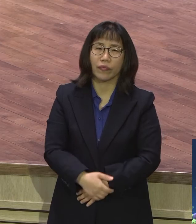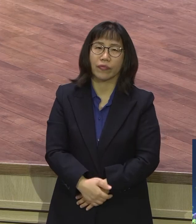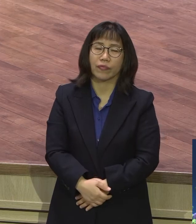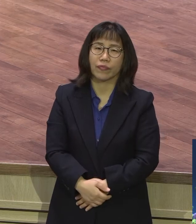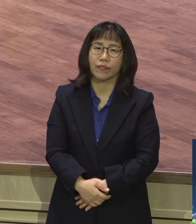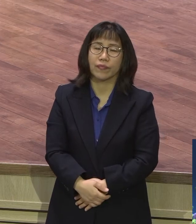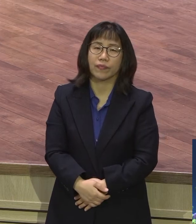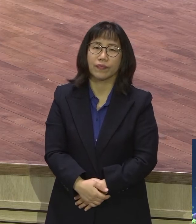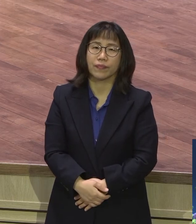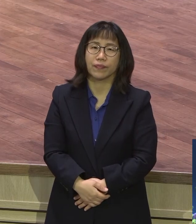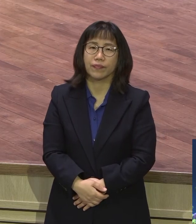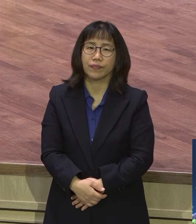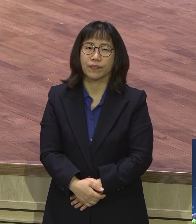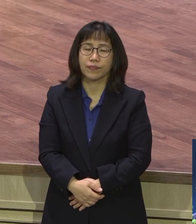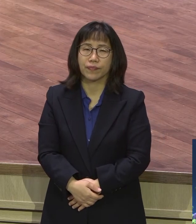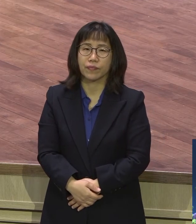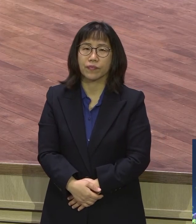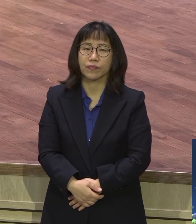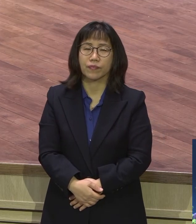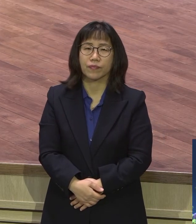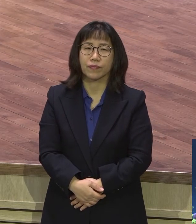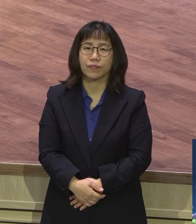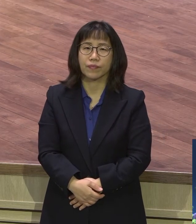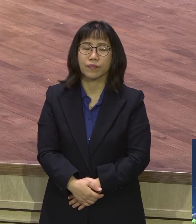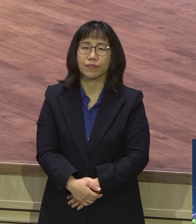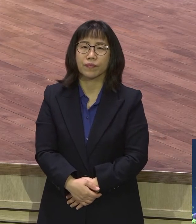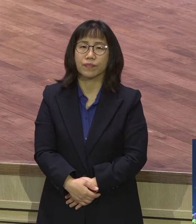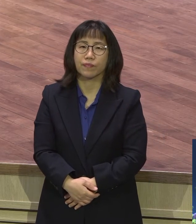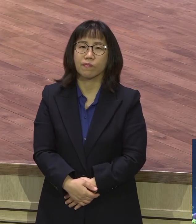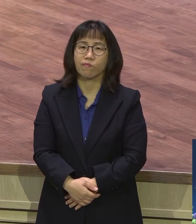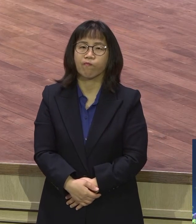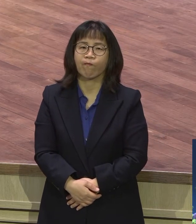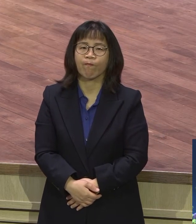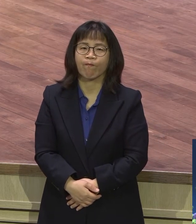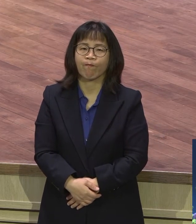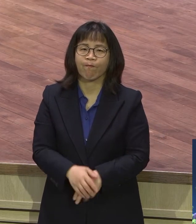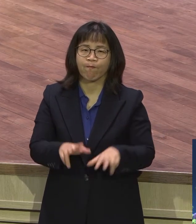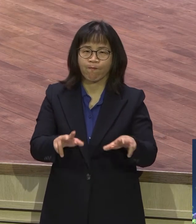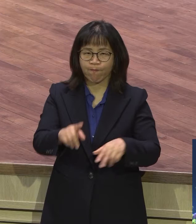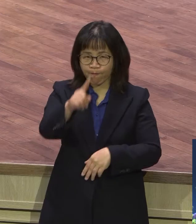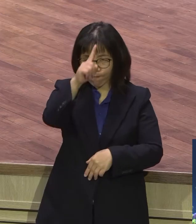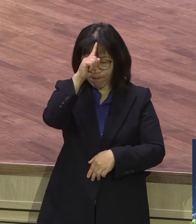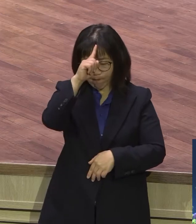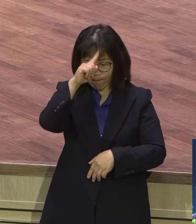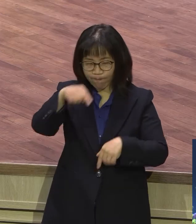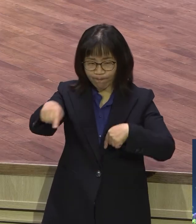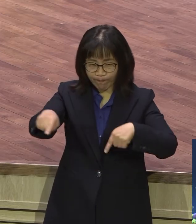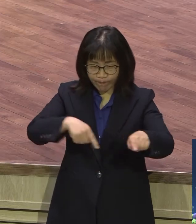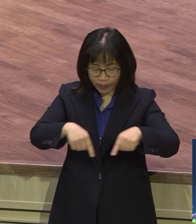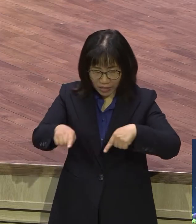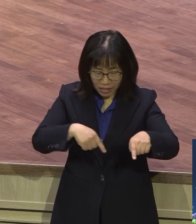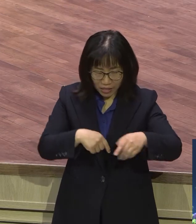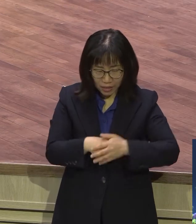정말 정말 정치권이 쬐쬐한 그런 수단이나 방법을 써가지고